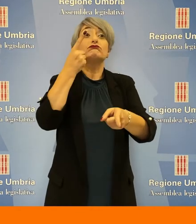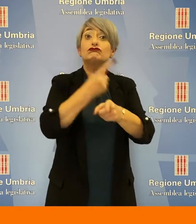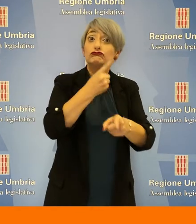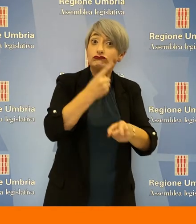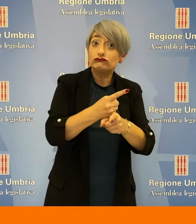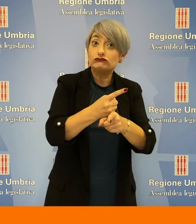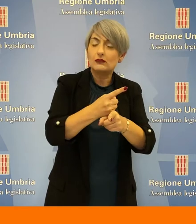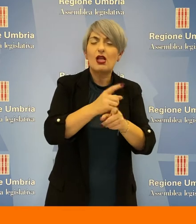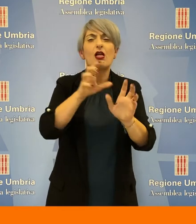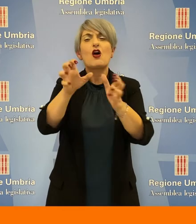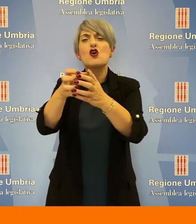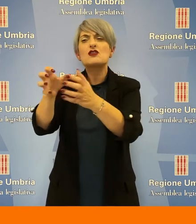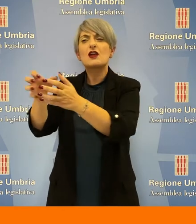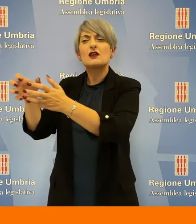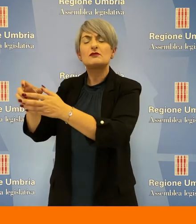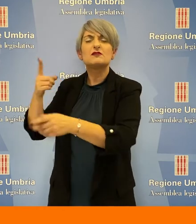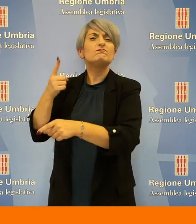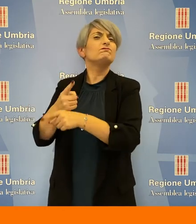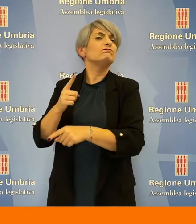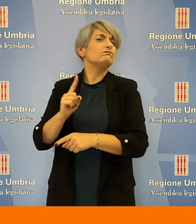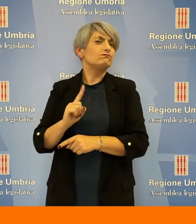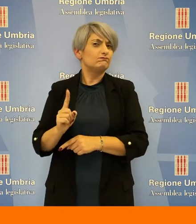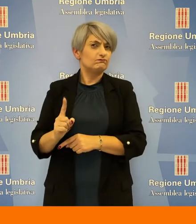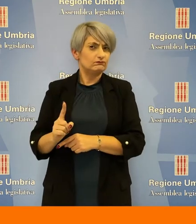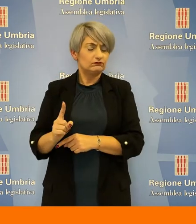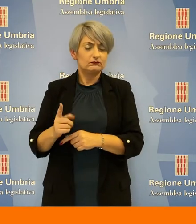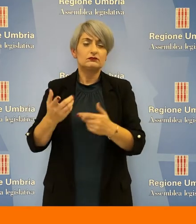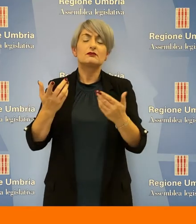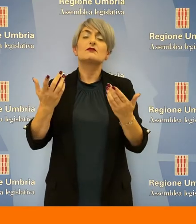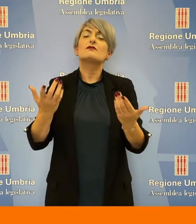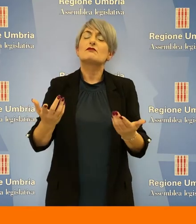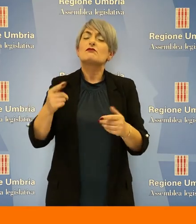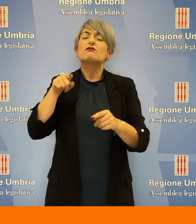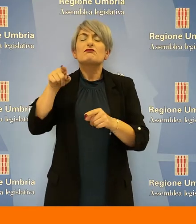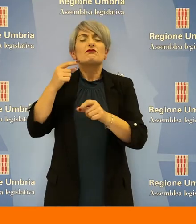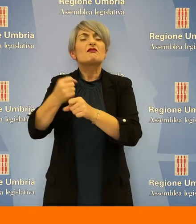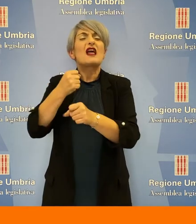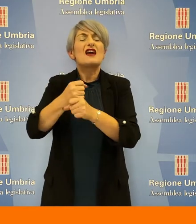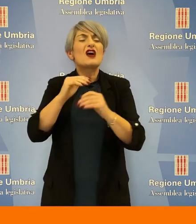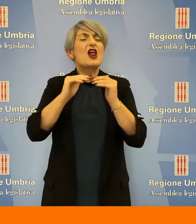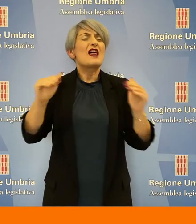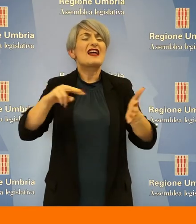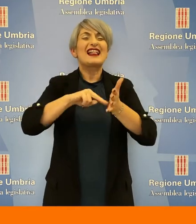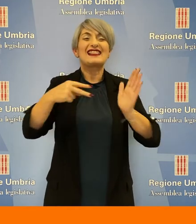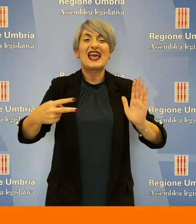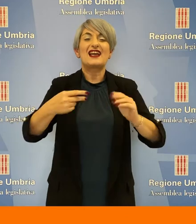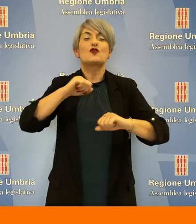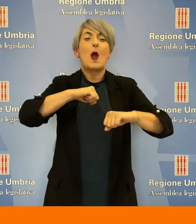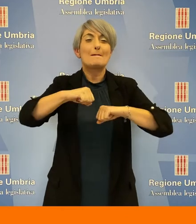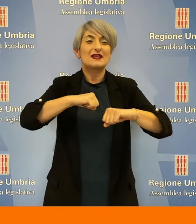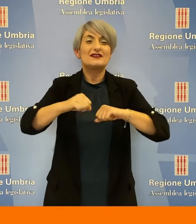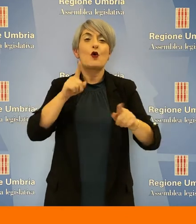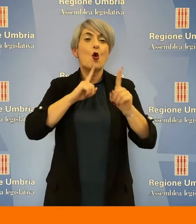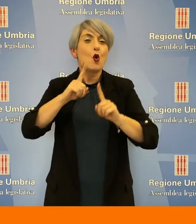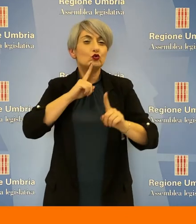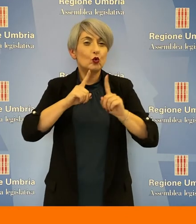considerati indispensabili e di quelli considerati non indispensabili operanti a livello tecnico-amministrativo e